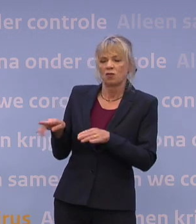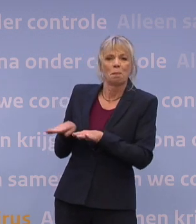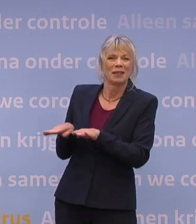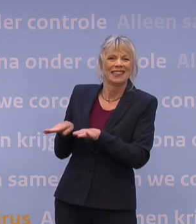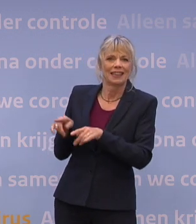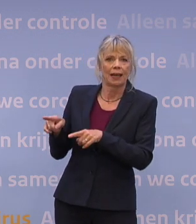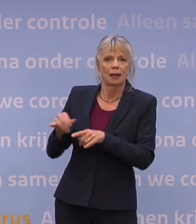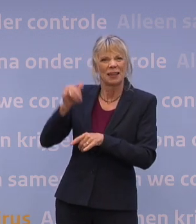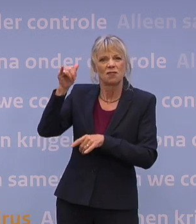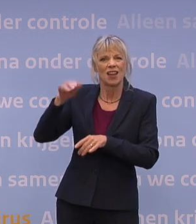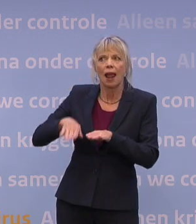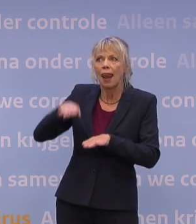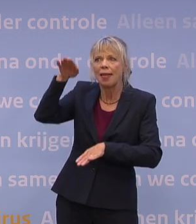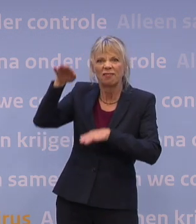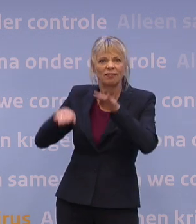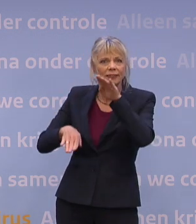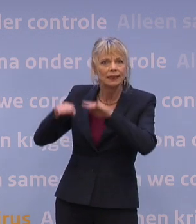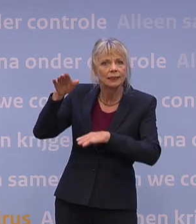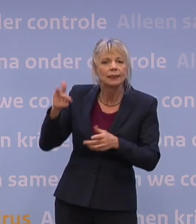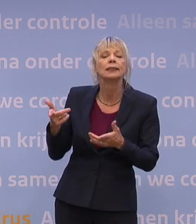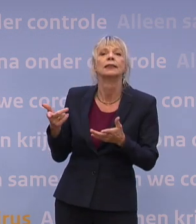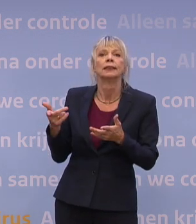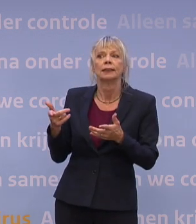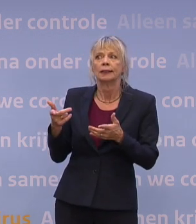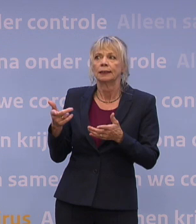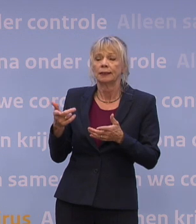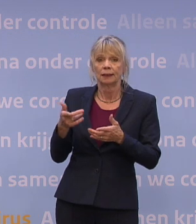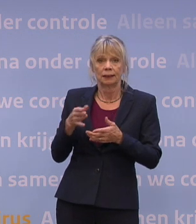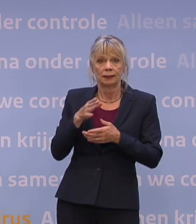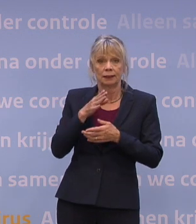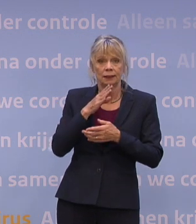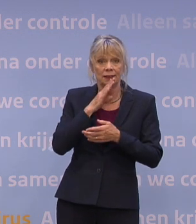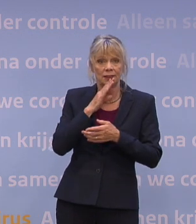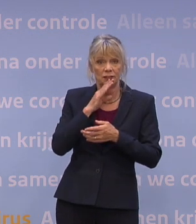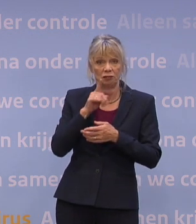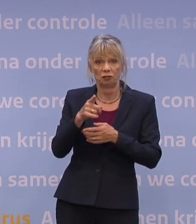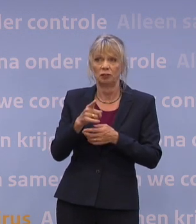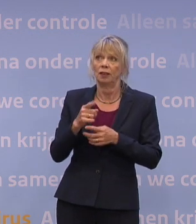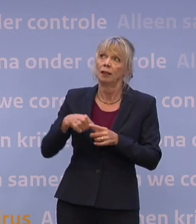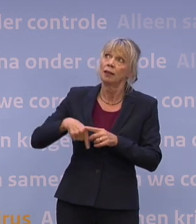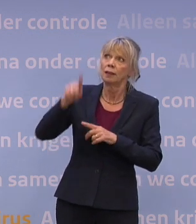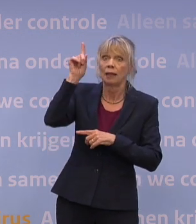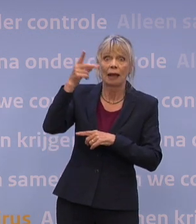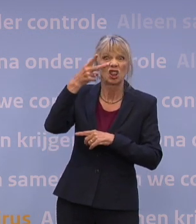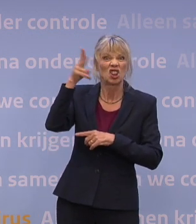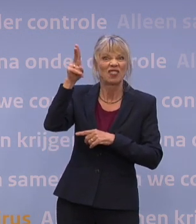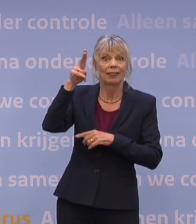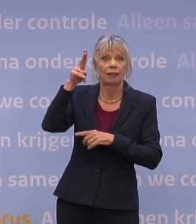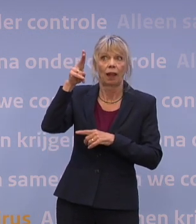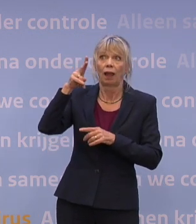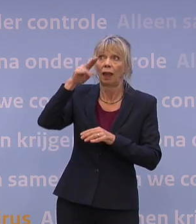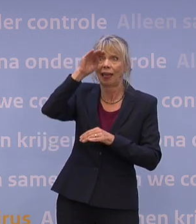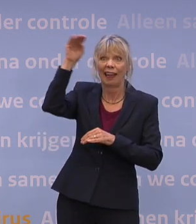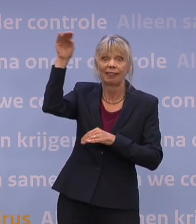met veel liften. Ja, ten ze iedereen het prettig vindt naar die twintigste etage te wandelen. Maar de